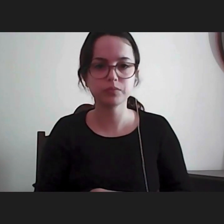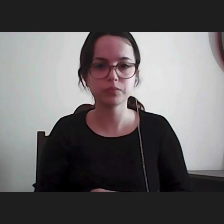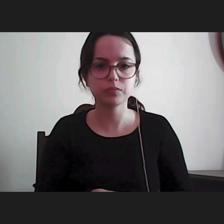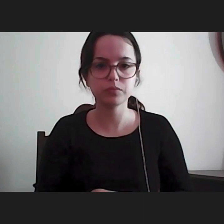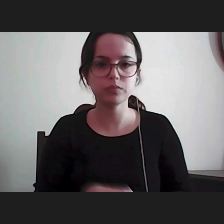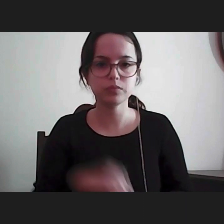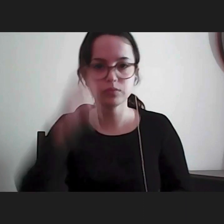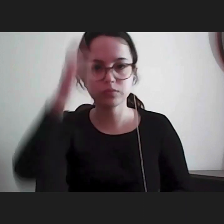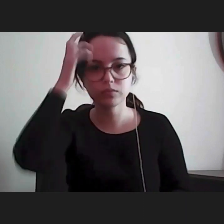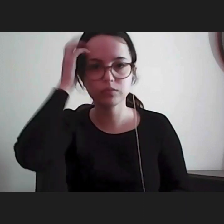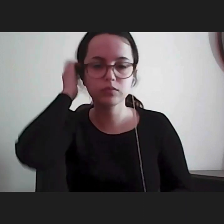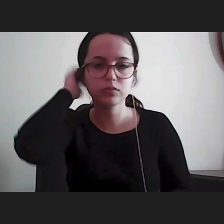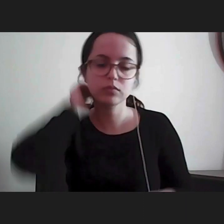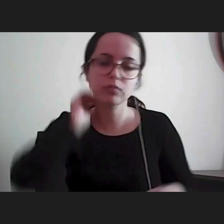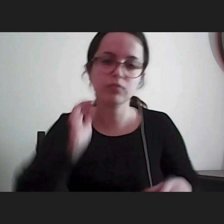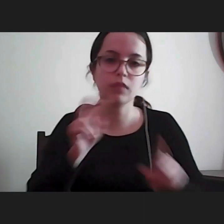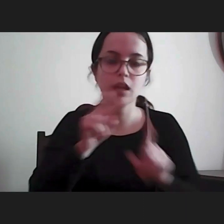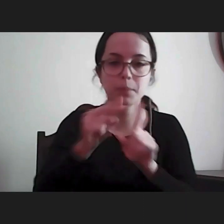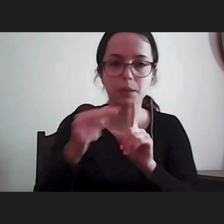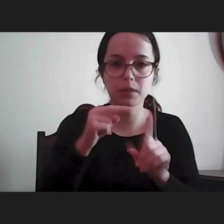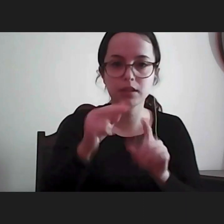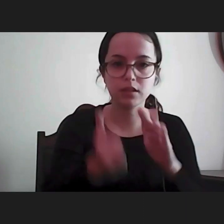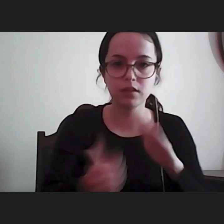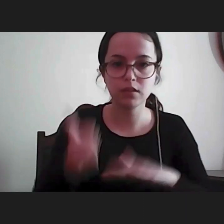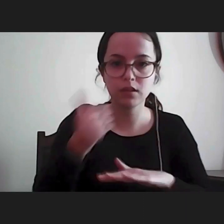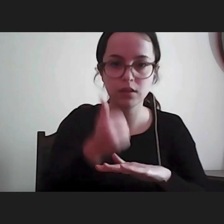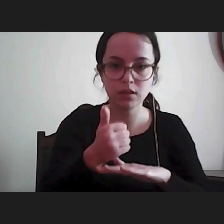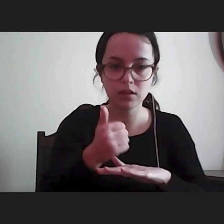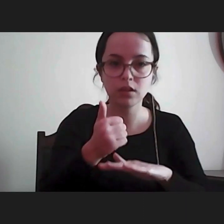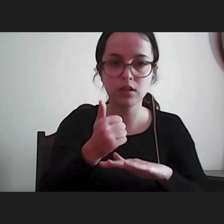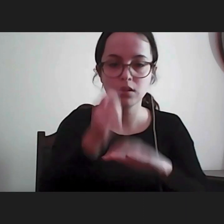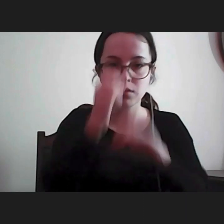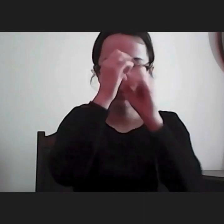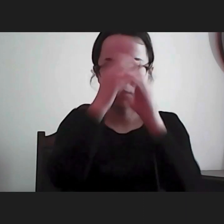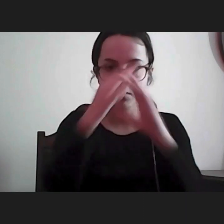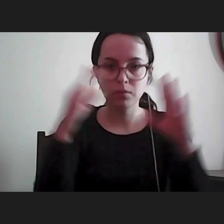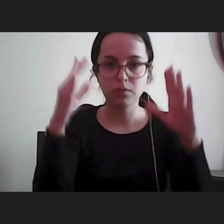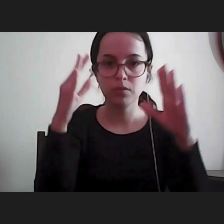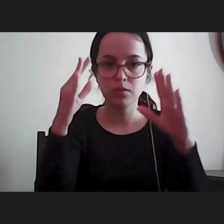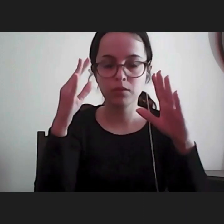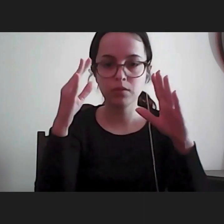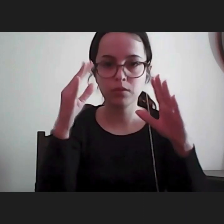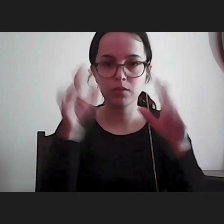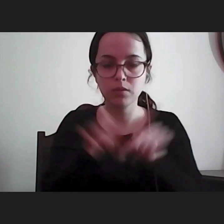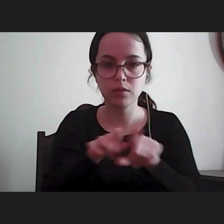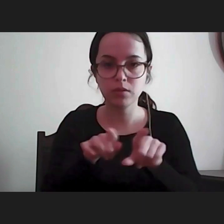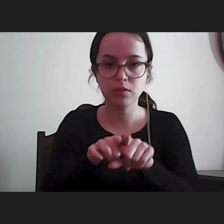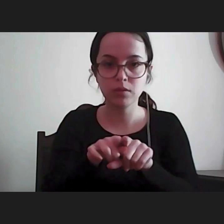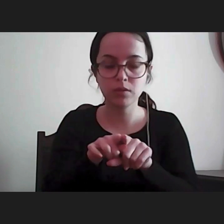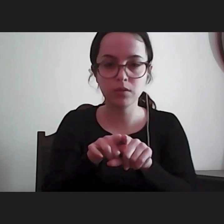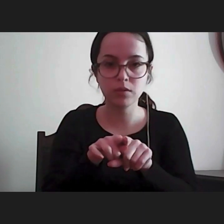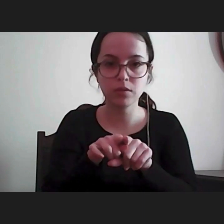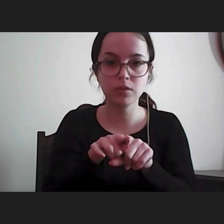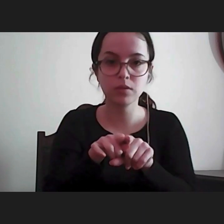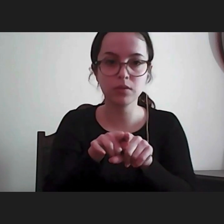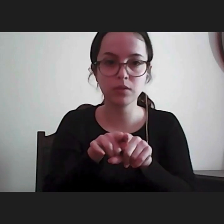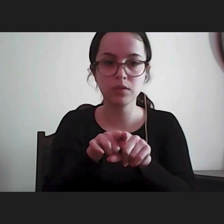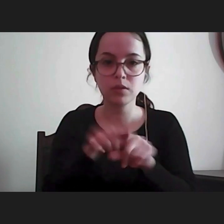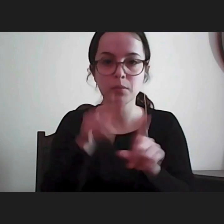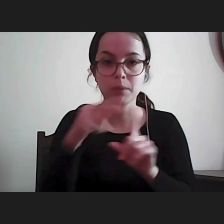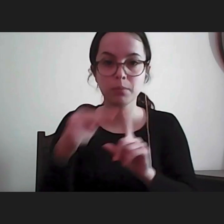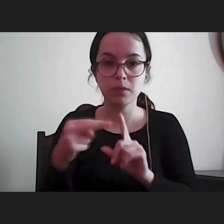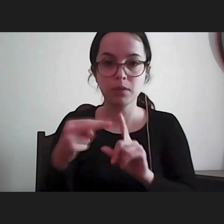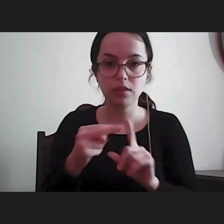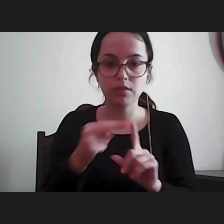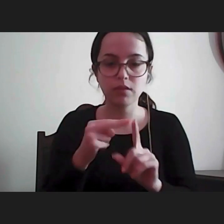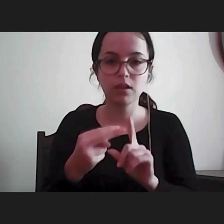a visão da provedoria em conclusão diria por isso que há uma visão que é